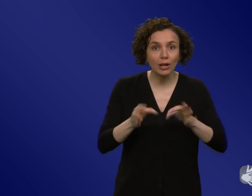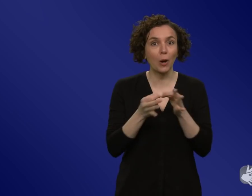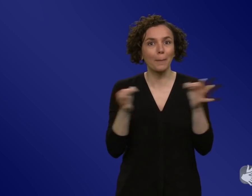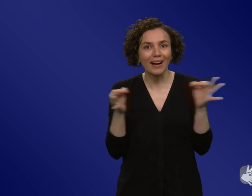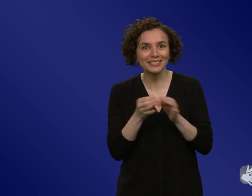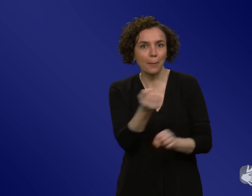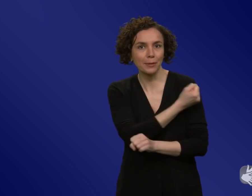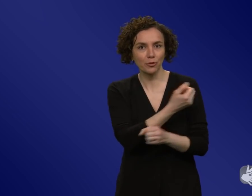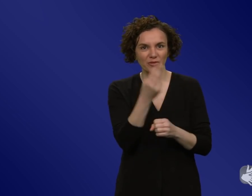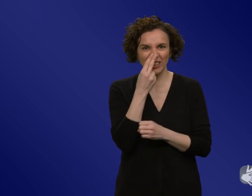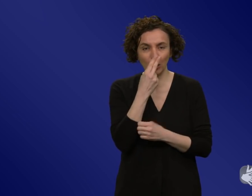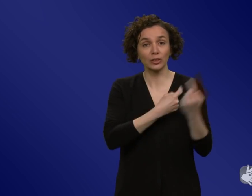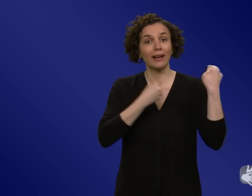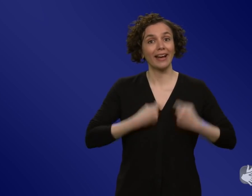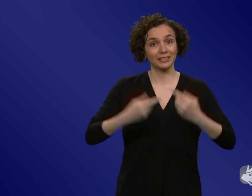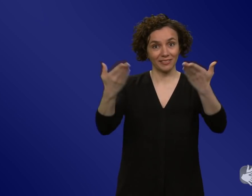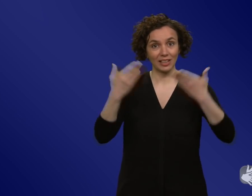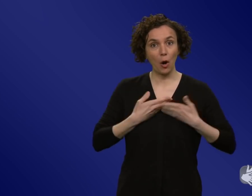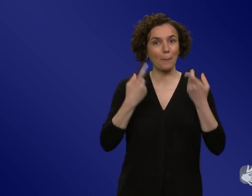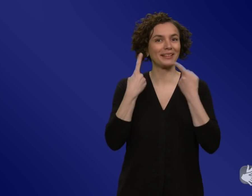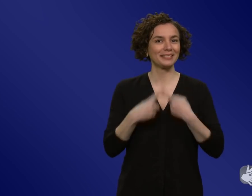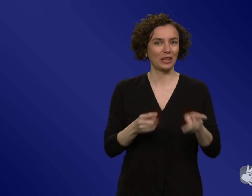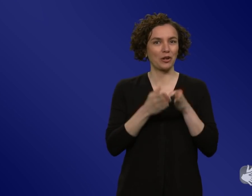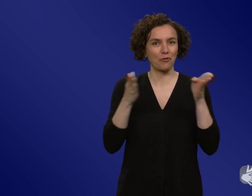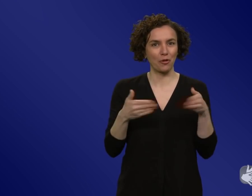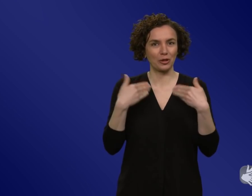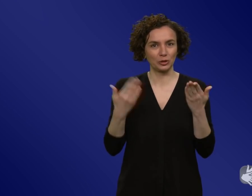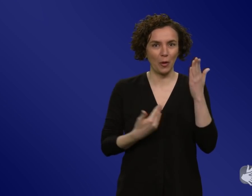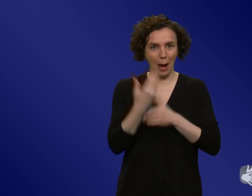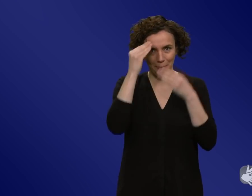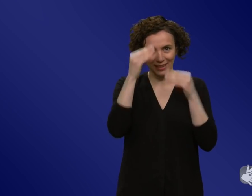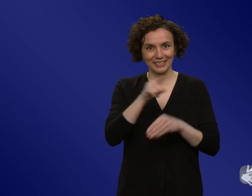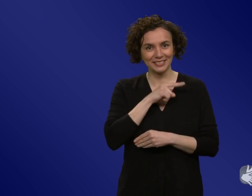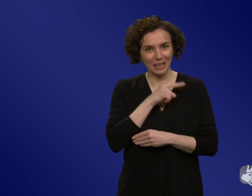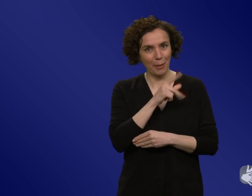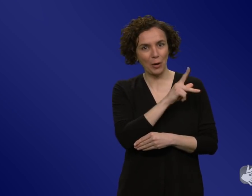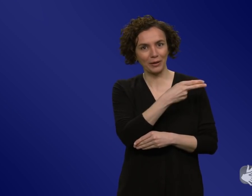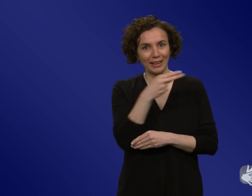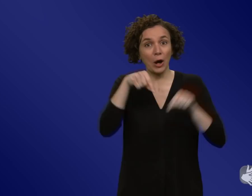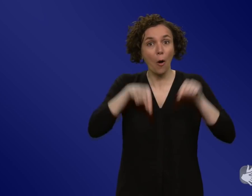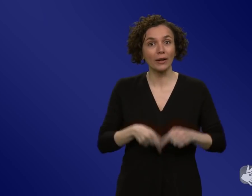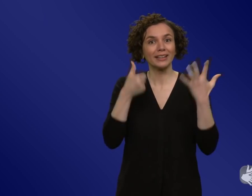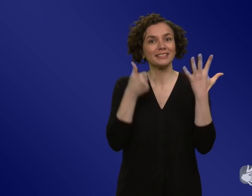Herzlich willkommen zu einer weiteren Sonderfolge unseres Updates. Ich bin Corinna Hennig. Heute ist Dienstag, der 26. April 2022.